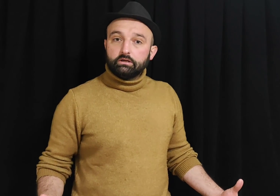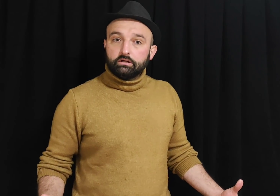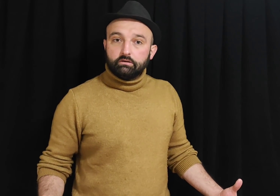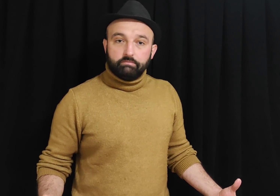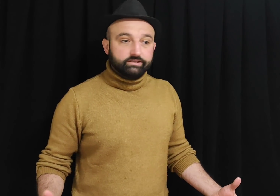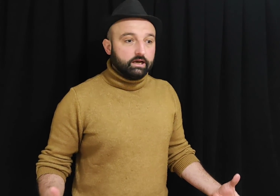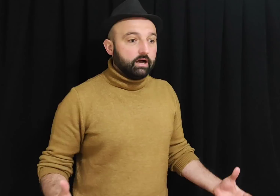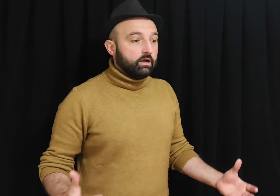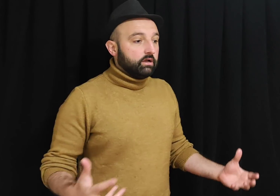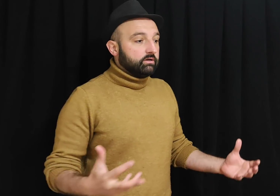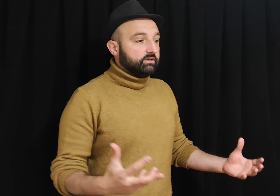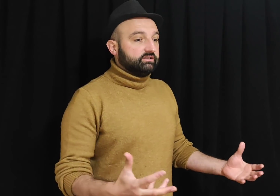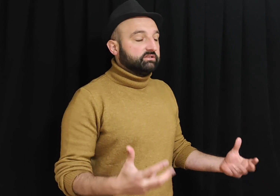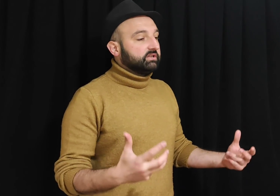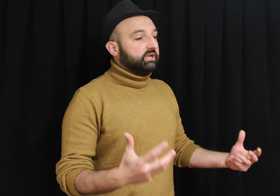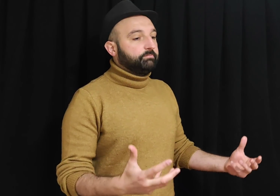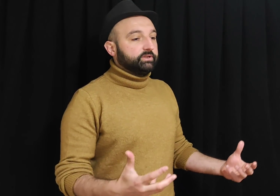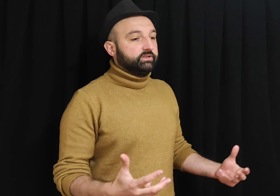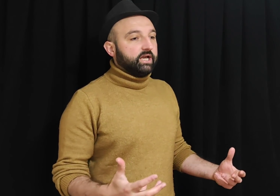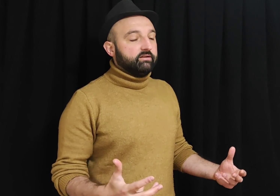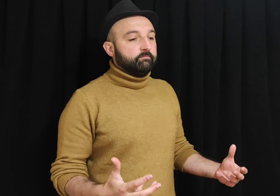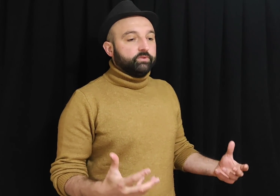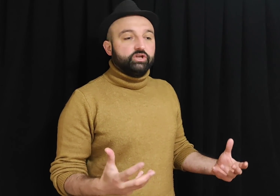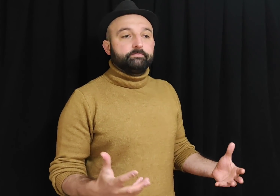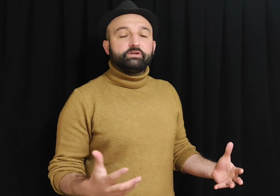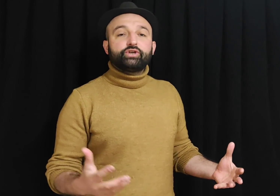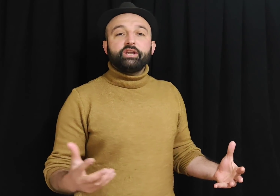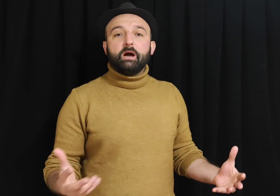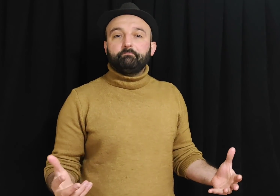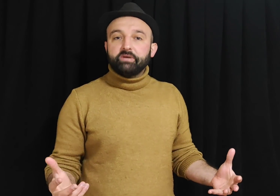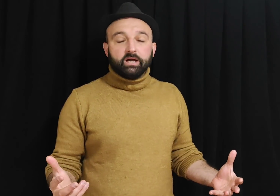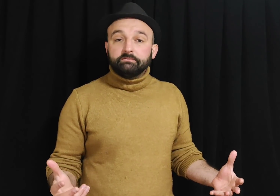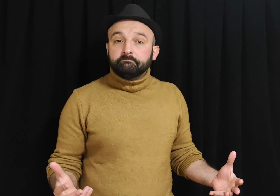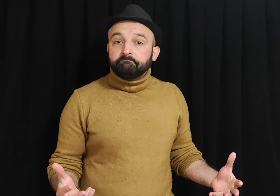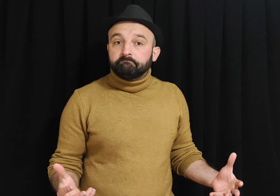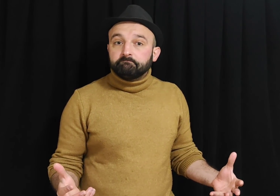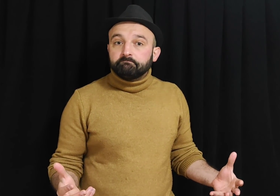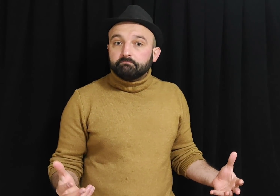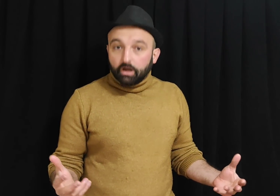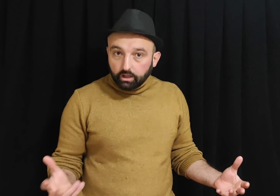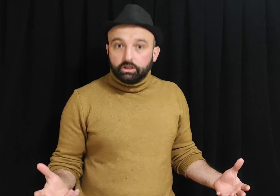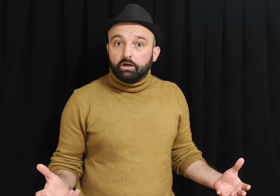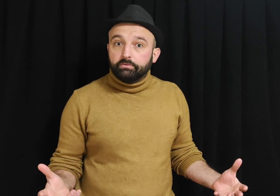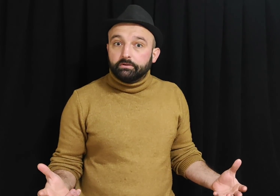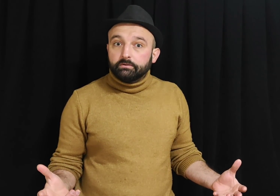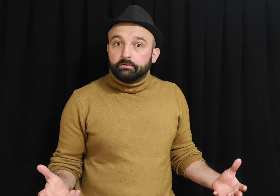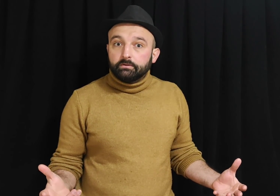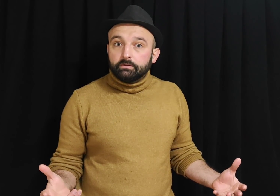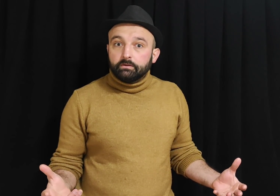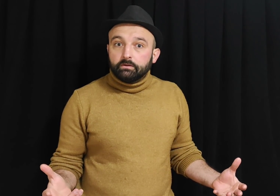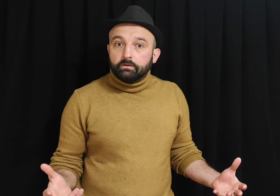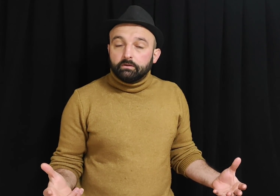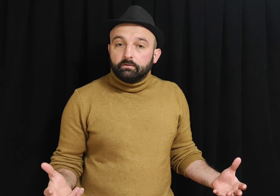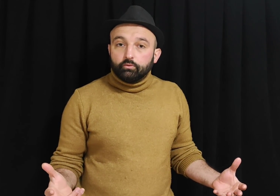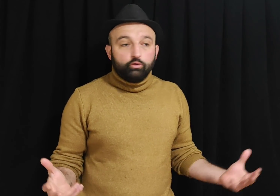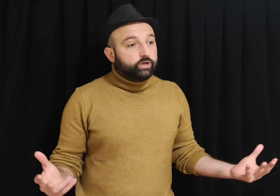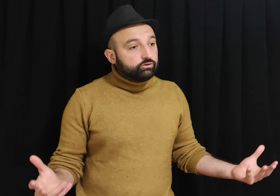Mesela hırsızlık yapılırken hiçbir şey yapmayan Allah mı? Ülke